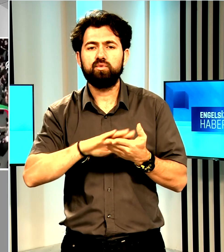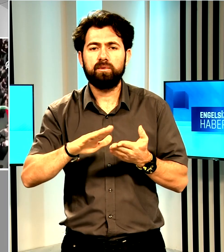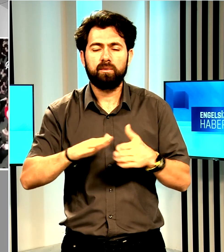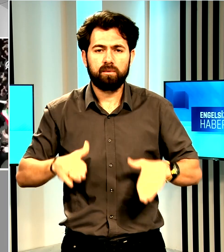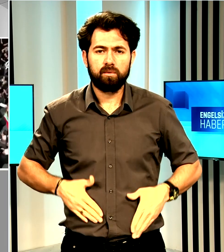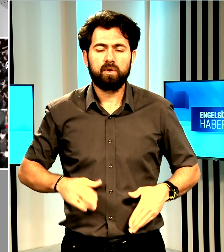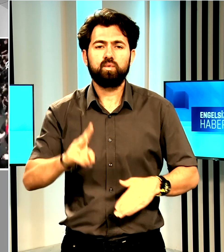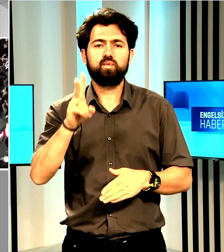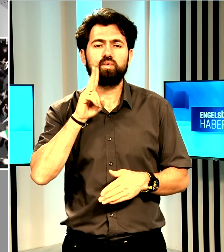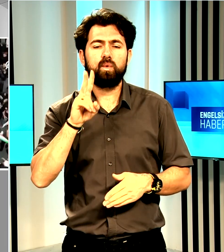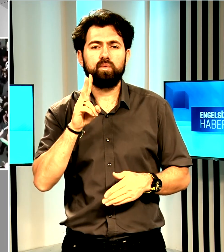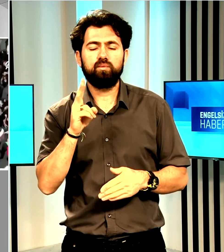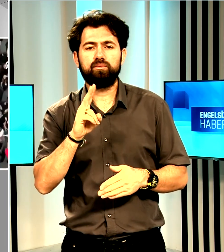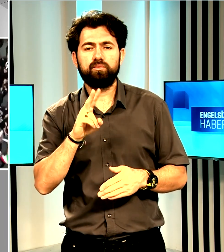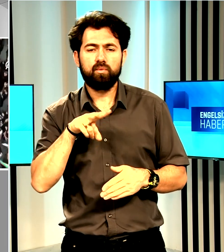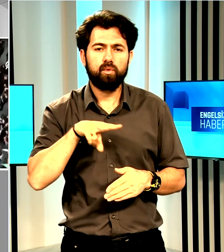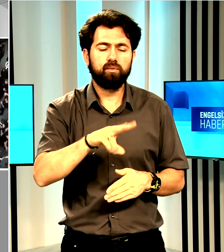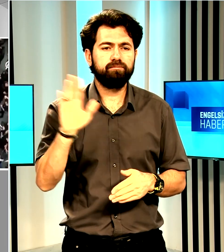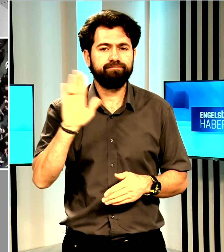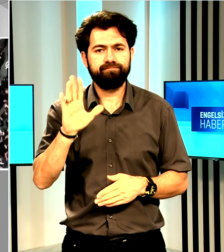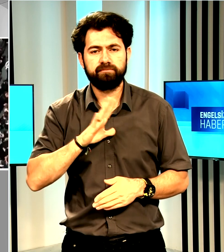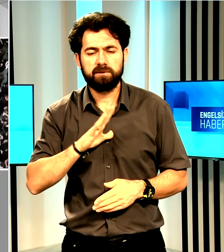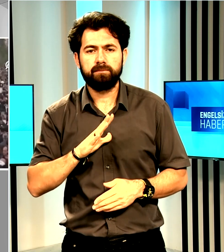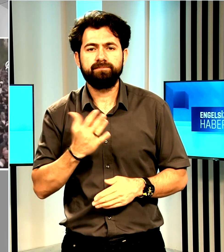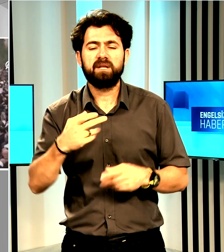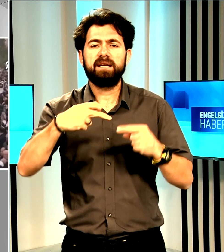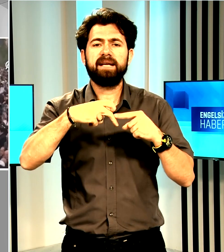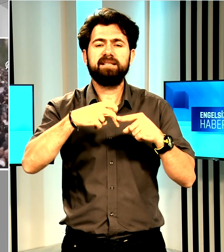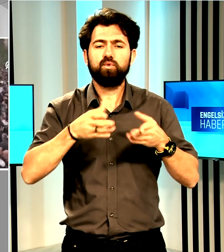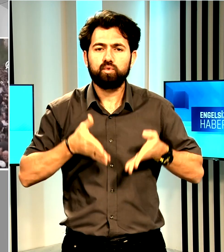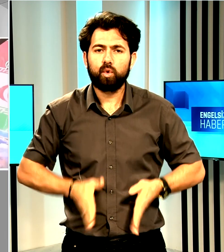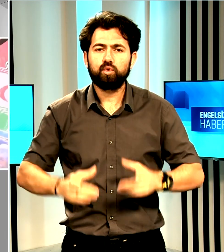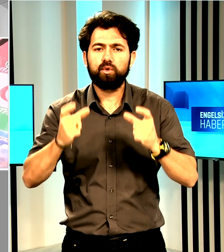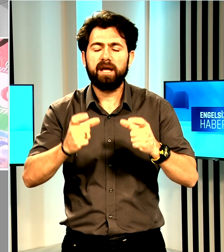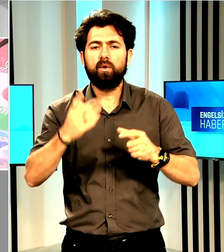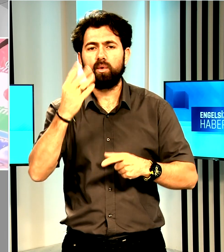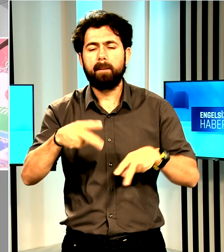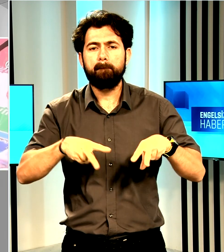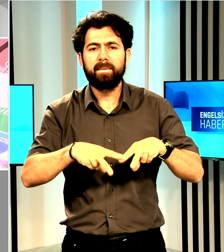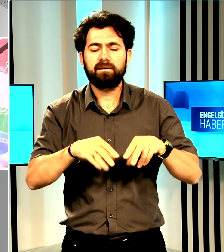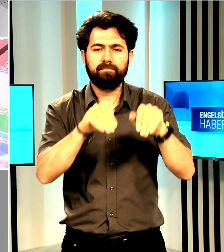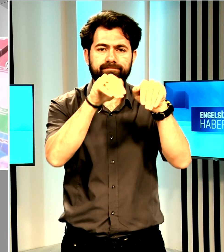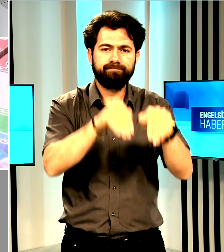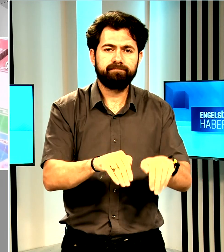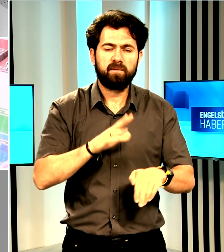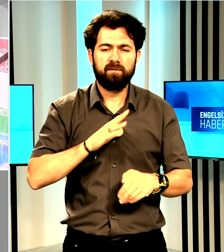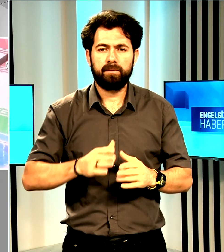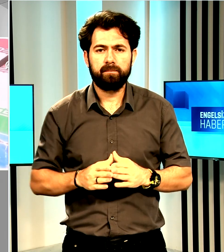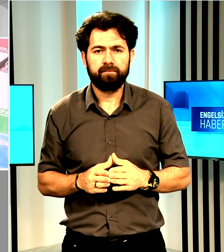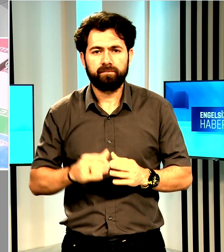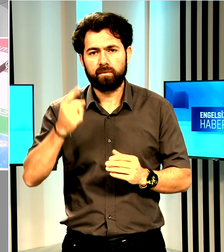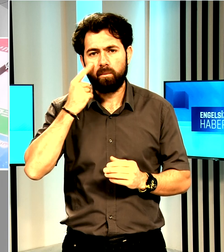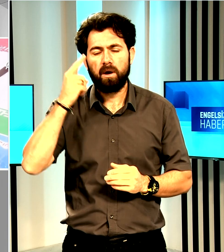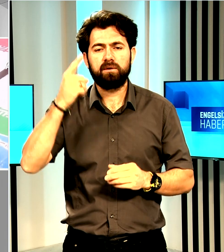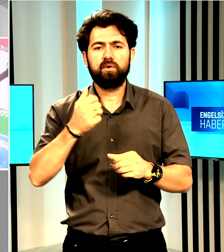yolculuğuna uğurladı. Reisi doğduğu kent olan Meşet'te toprağa verildi. Cumhurbaşkanlığı